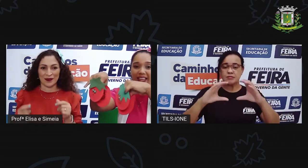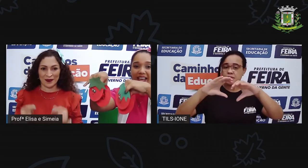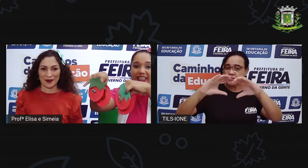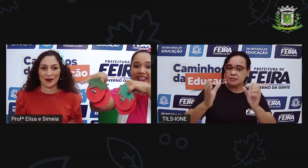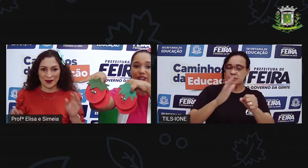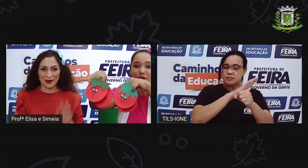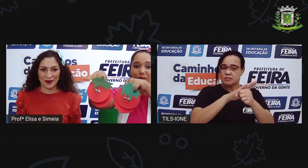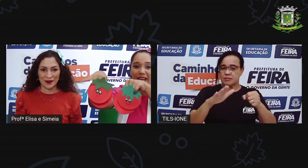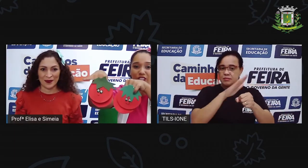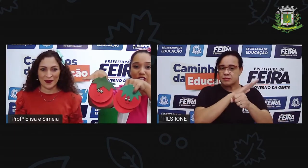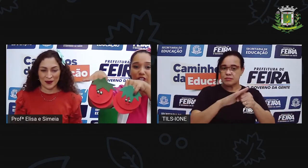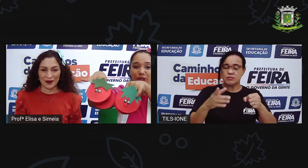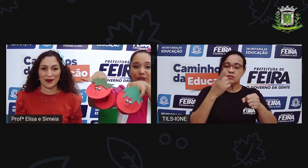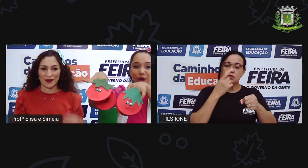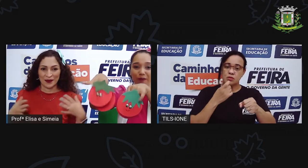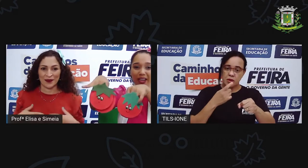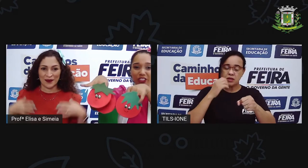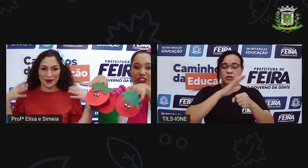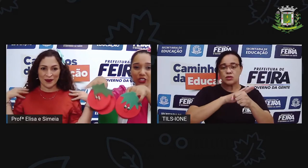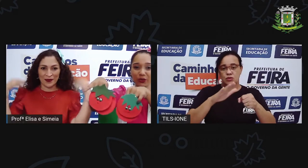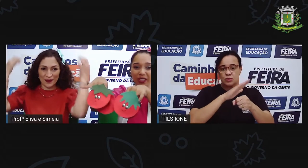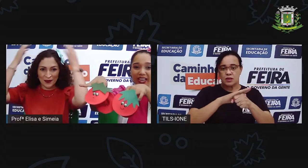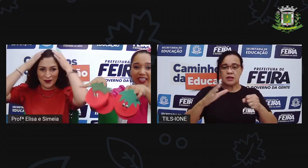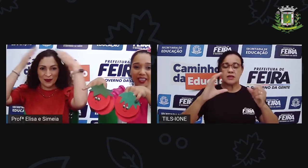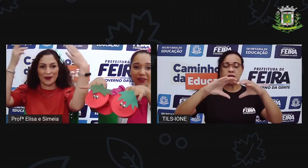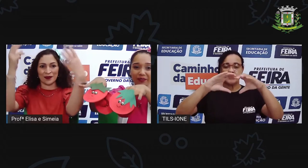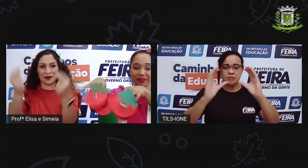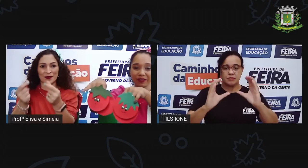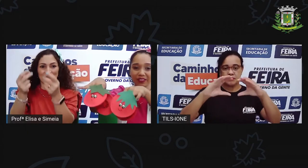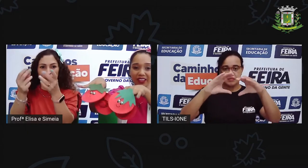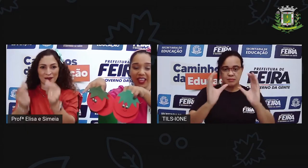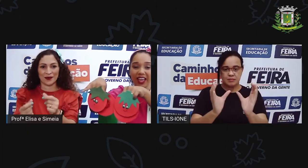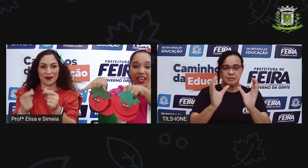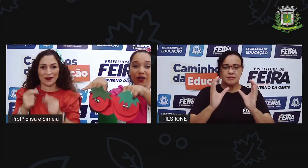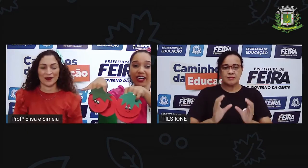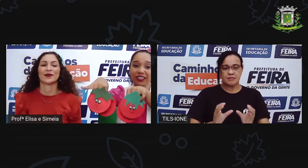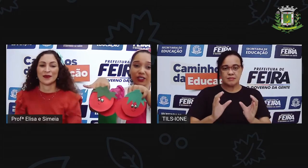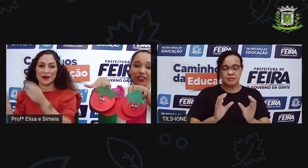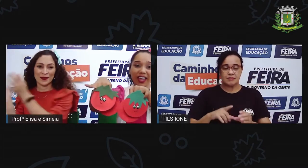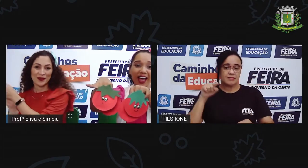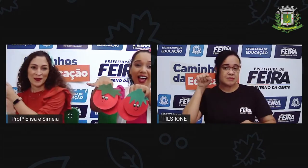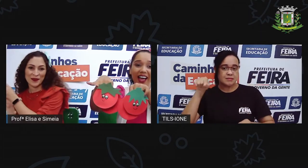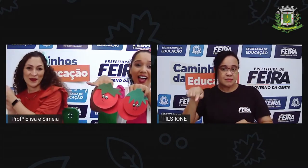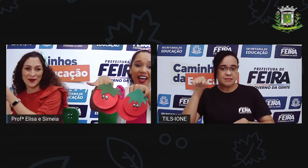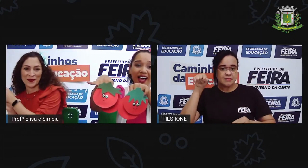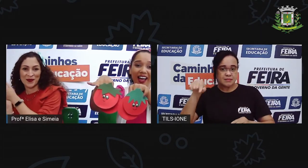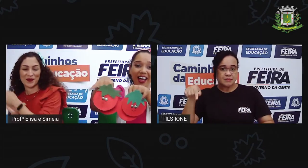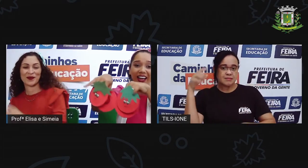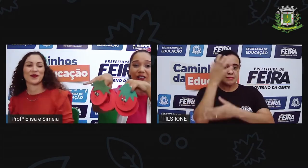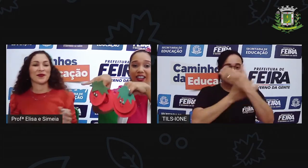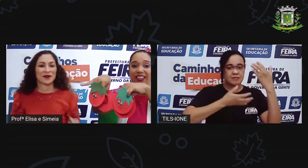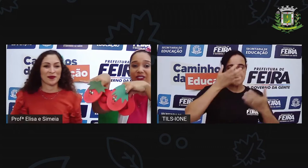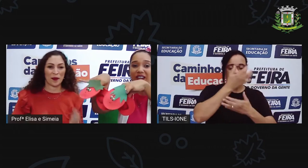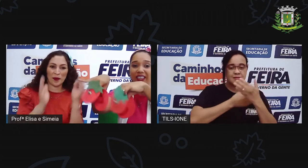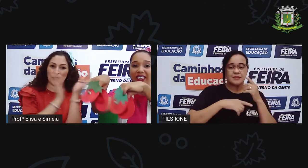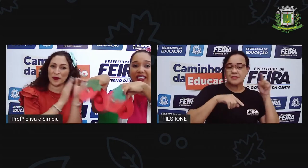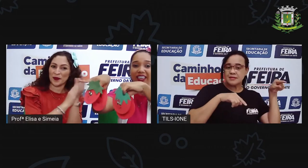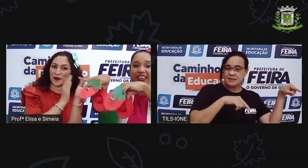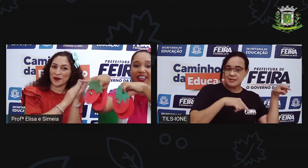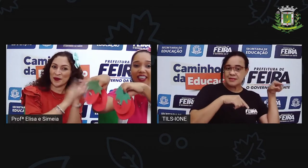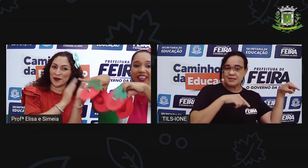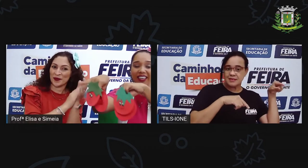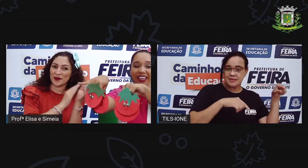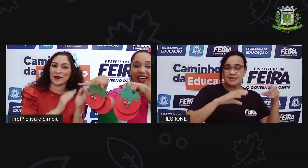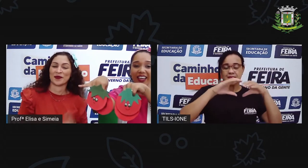Eu Caqui tomate, o tomate e o caqui. Eu canto lá, eu canto aqui.